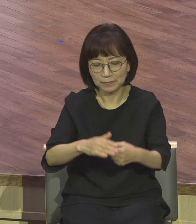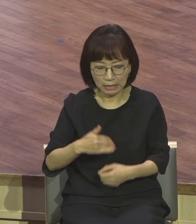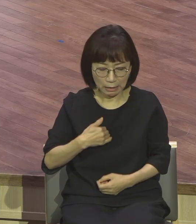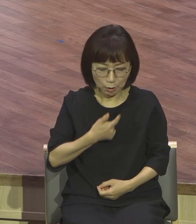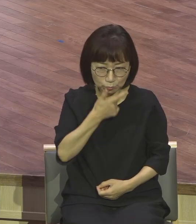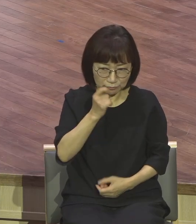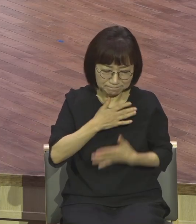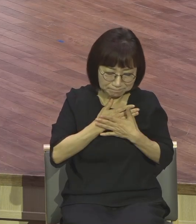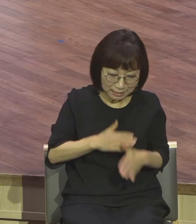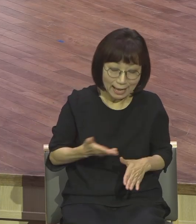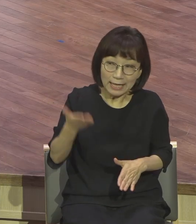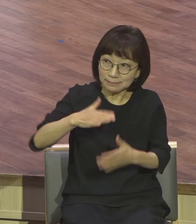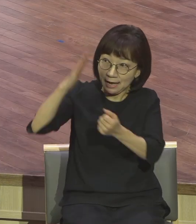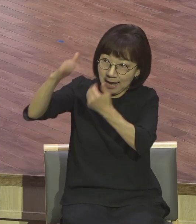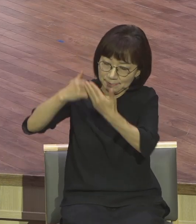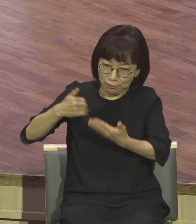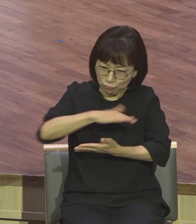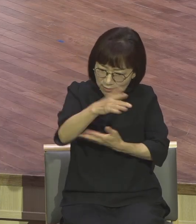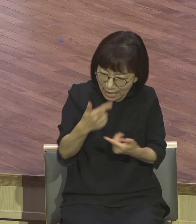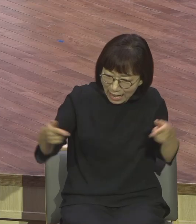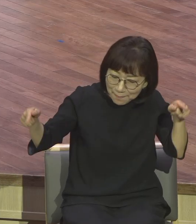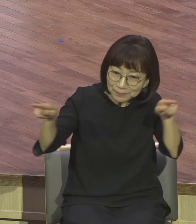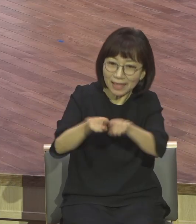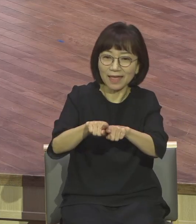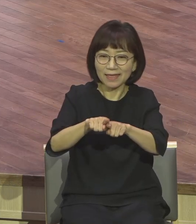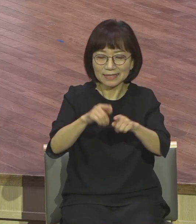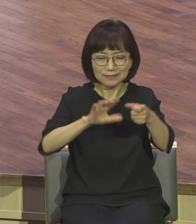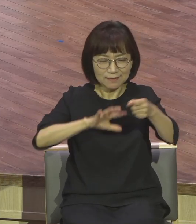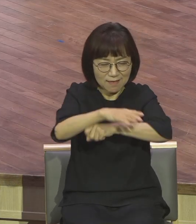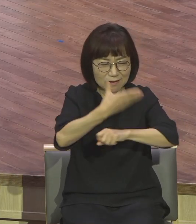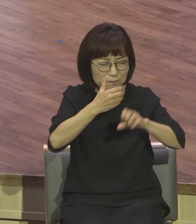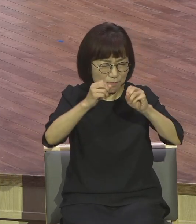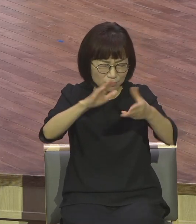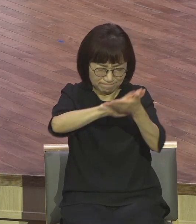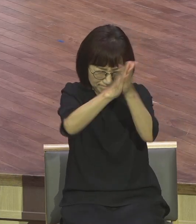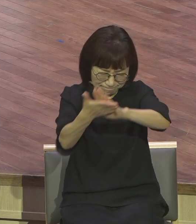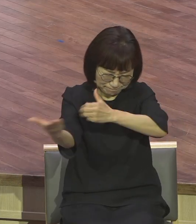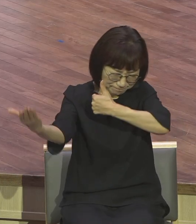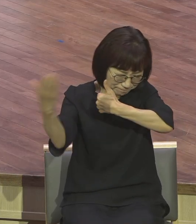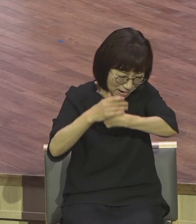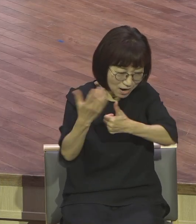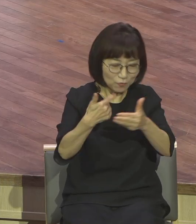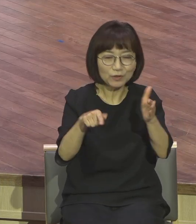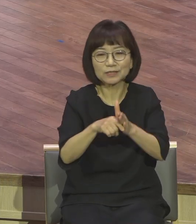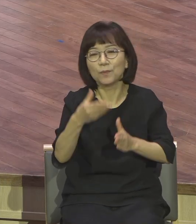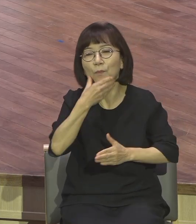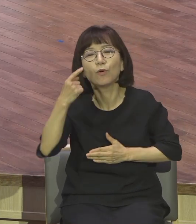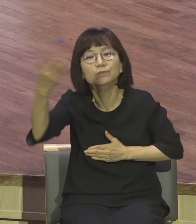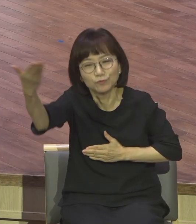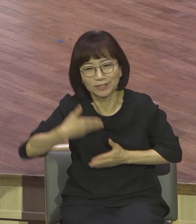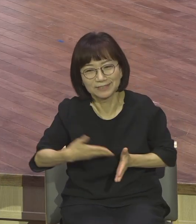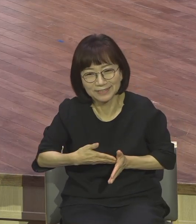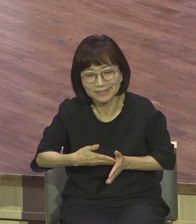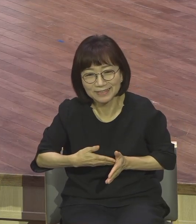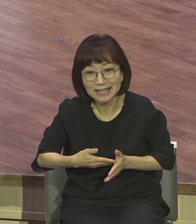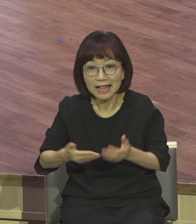하나님 하시겠다고 복음을 주신 줄 믿으시기 바랍니다 그래서 그러려면 뭘 해야 되느냐 분명한 부활신앙을 가지고 있어야 돼요